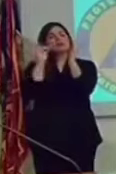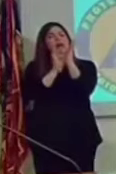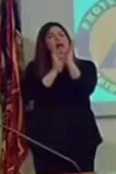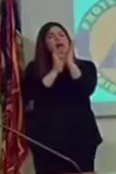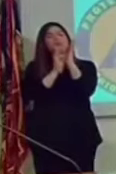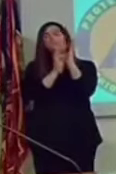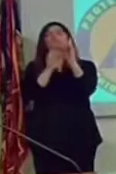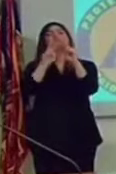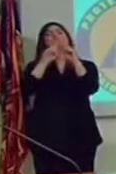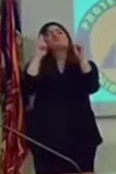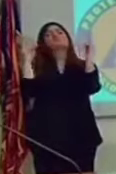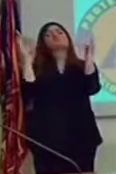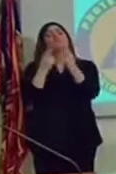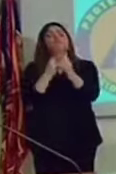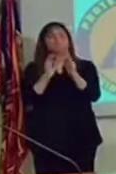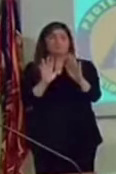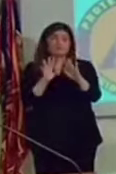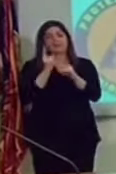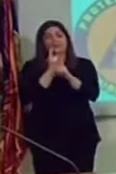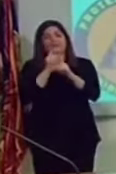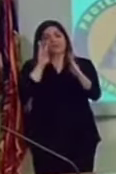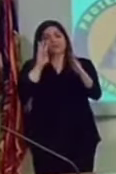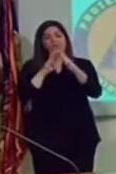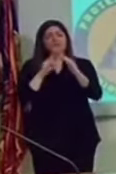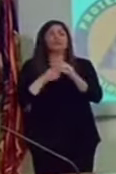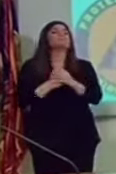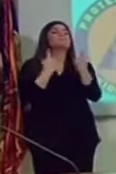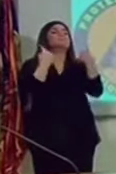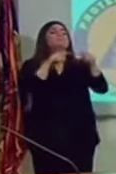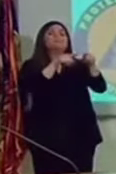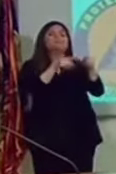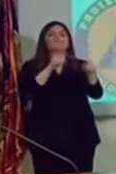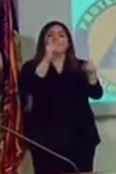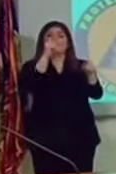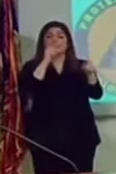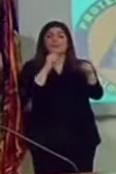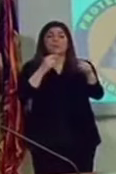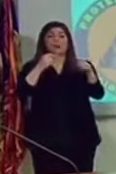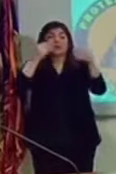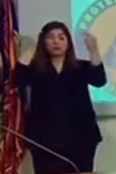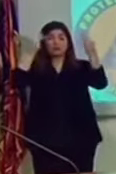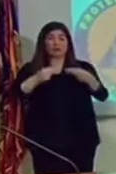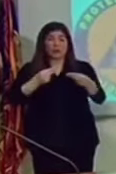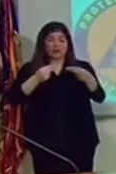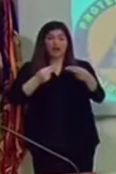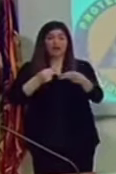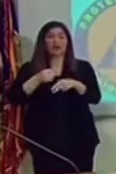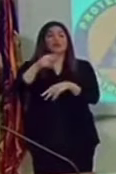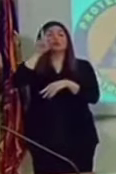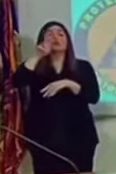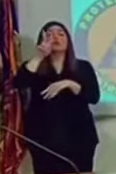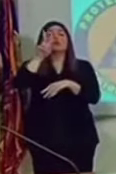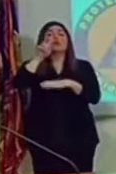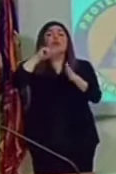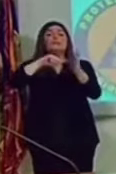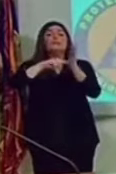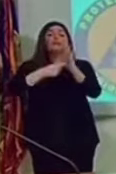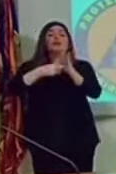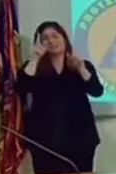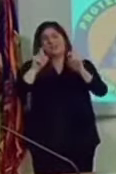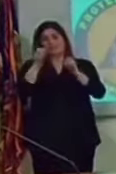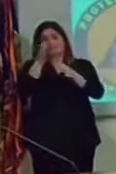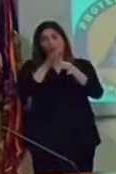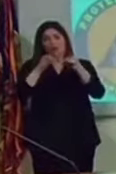Ma la matematica non è un'opinione. Totale tamponi 2.529.005.